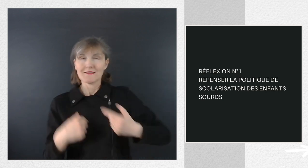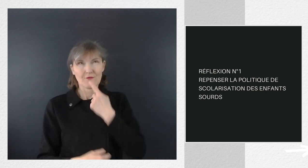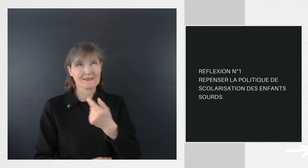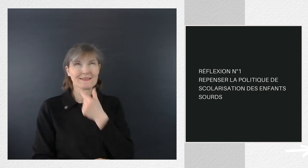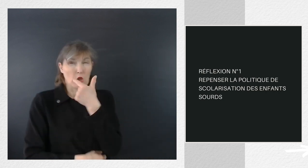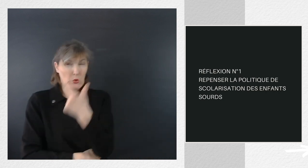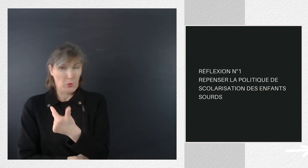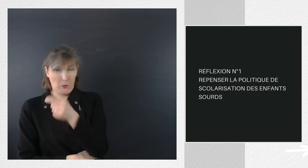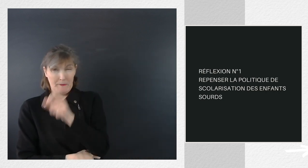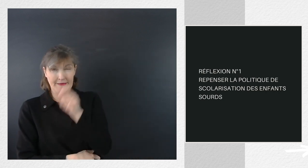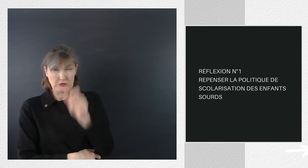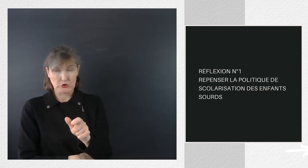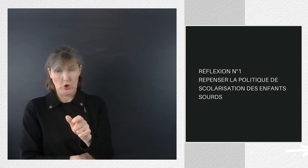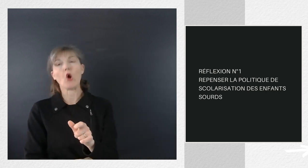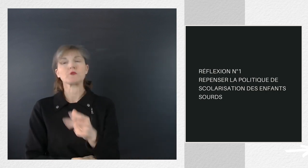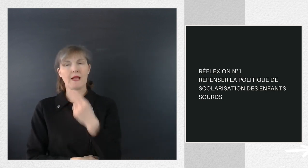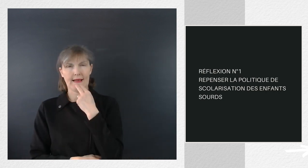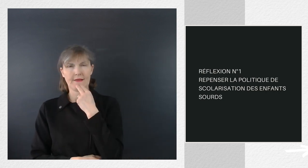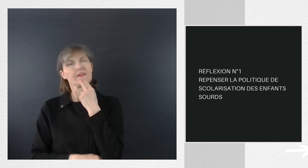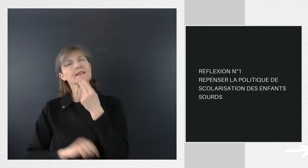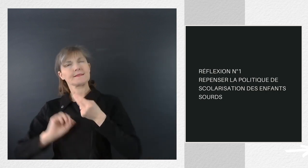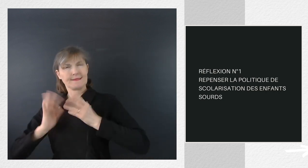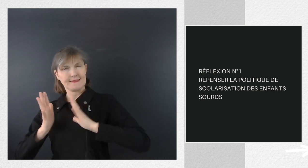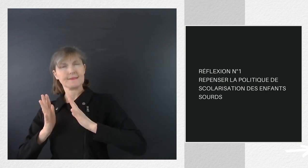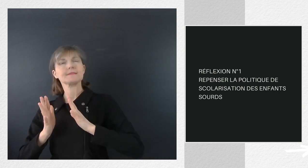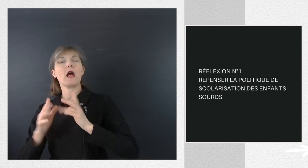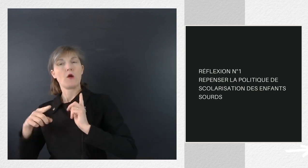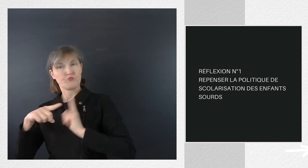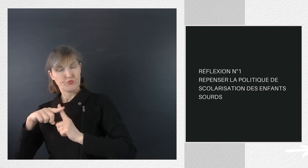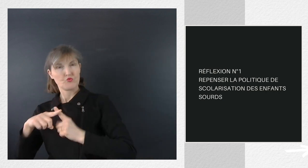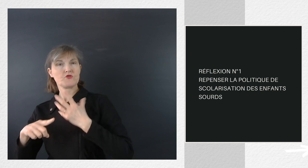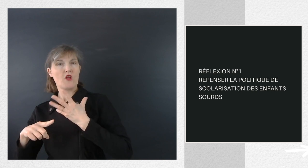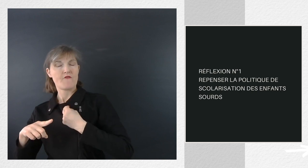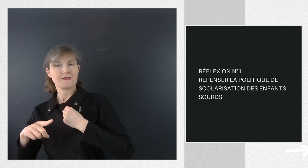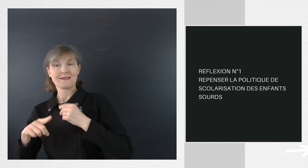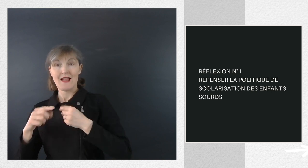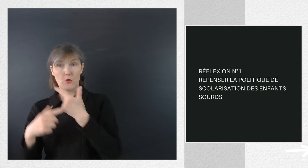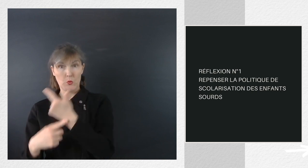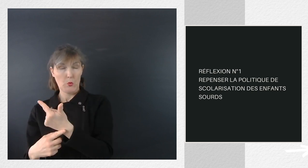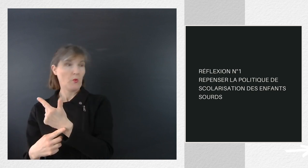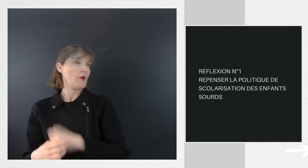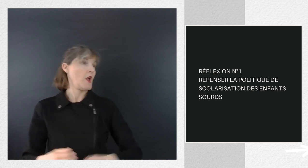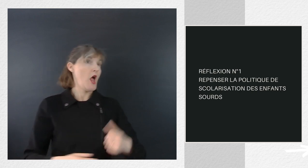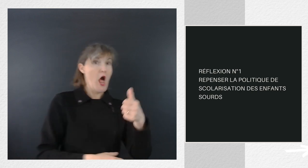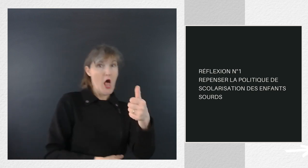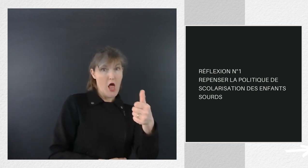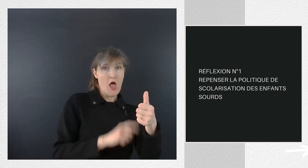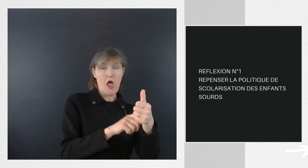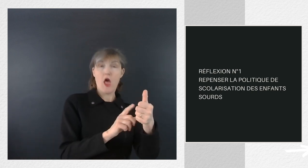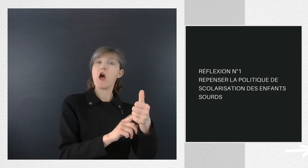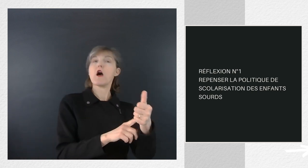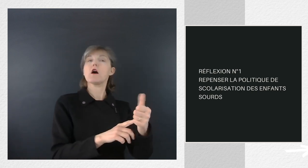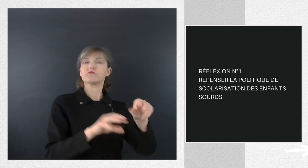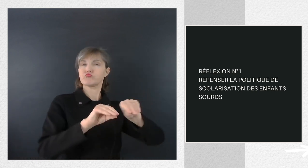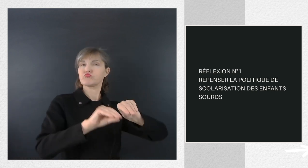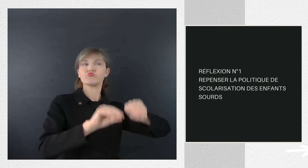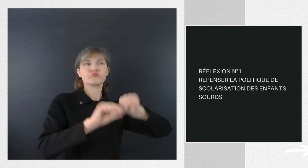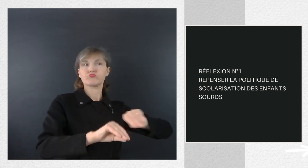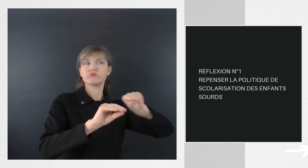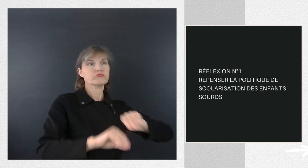qualifiés en langue des signes et en français, en plus de l'enseignant qui apporte sa discipline. Dans le domaine de la traduction